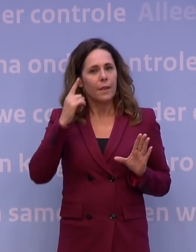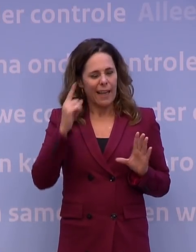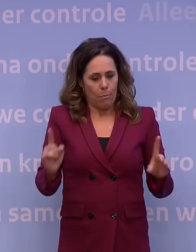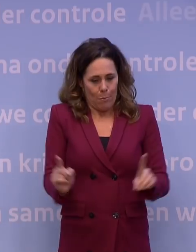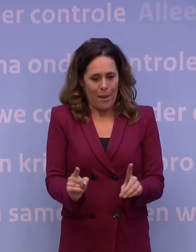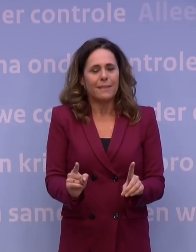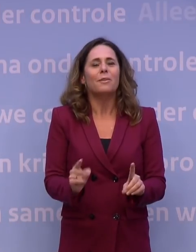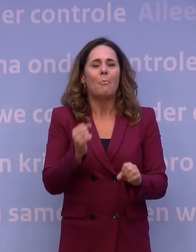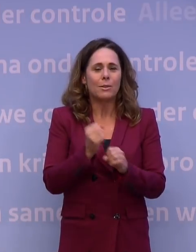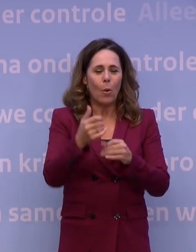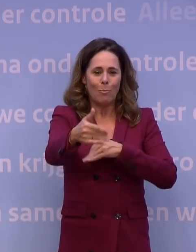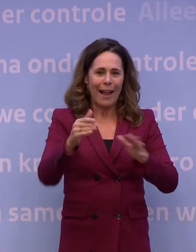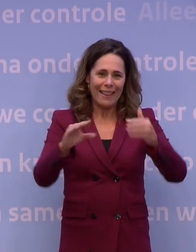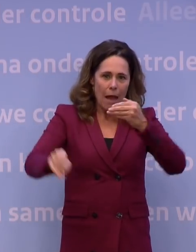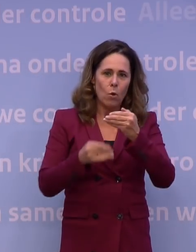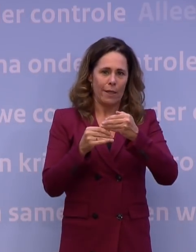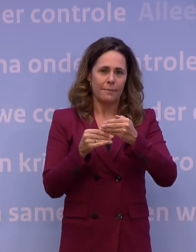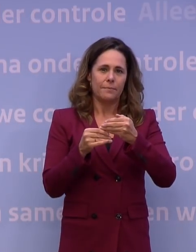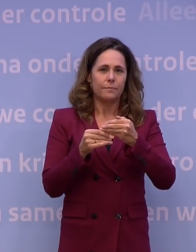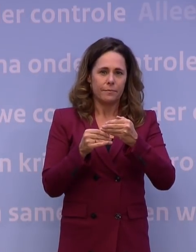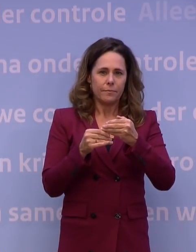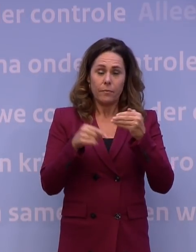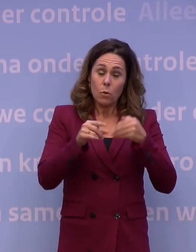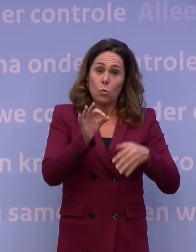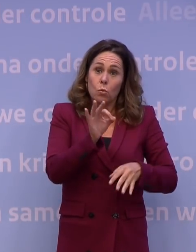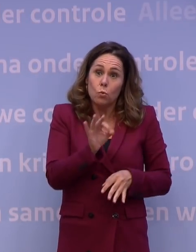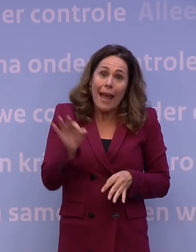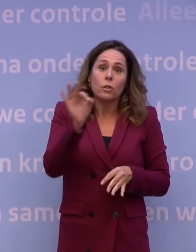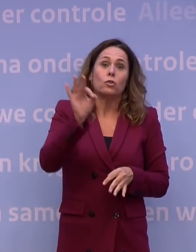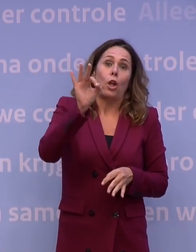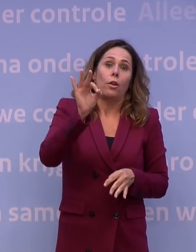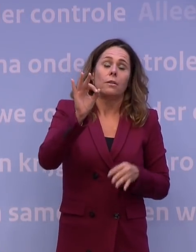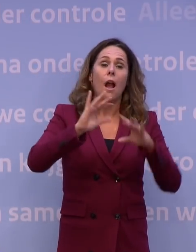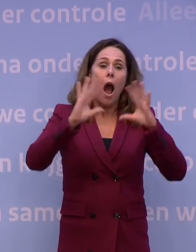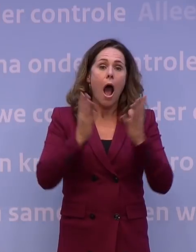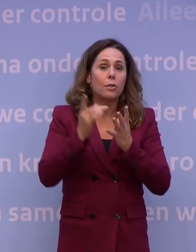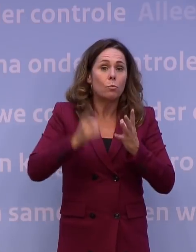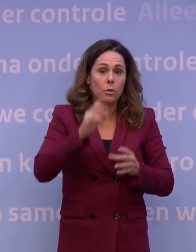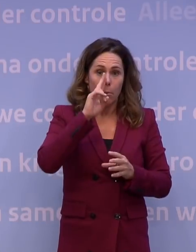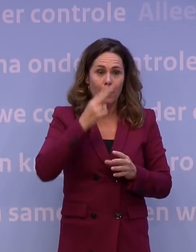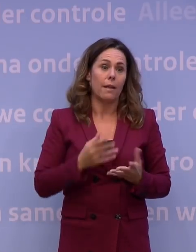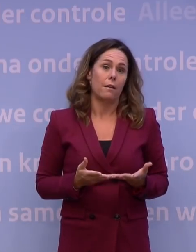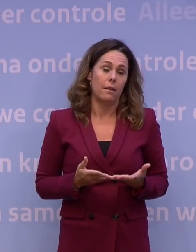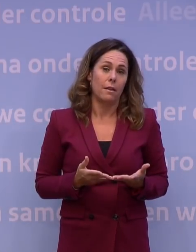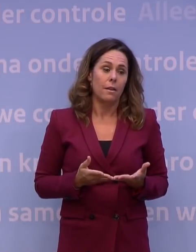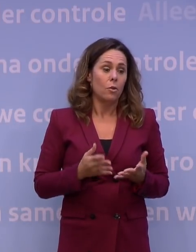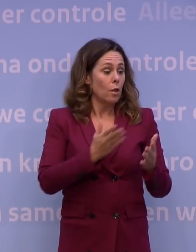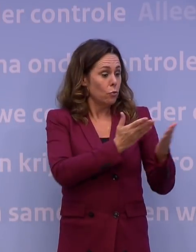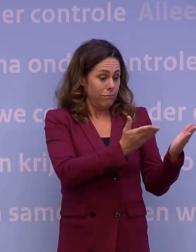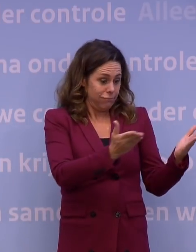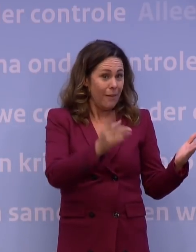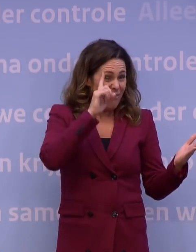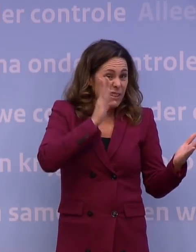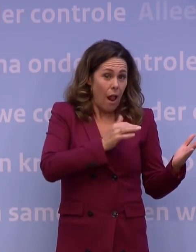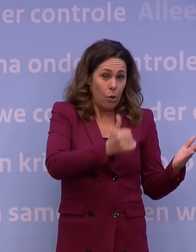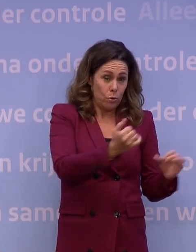toch weer een aanvulling op het hele pakket. Het is nu zo ernstig dat we alles moeten proberen, naast de dingen waarvan we zeker weten dat ze werken, dat zijn